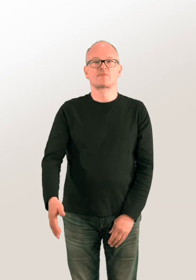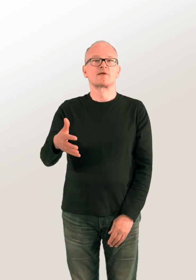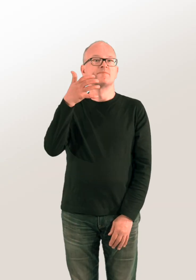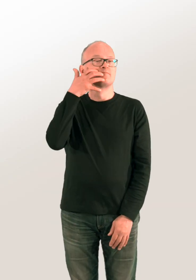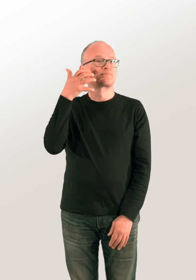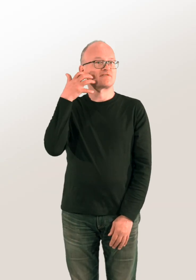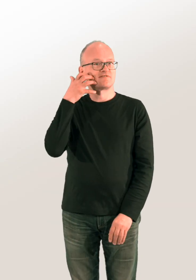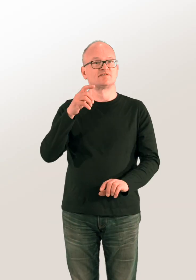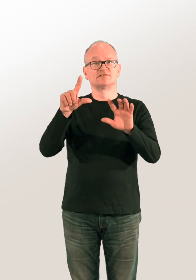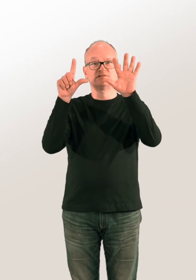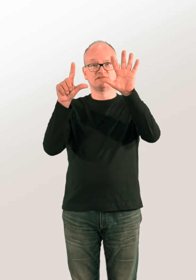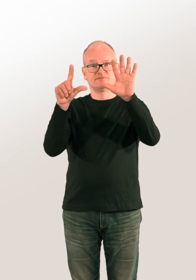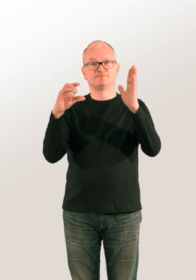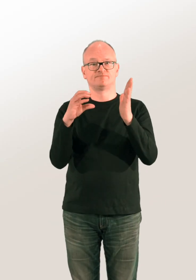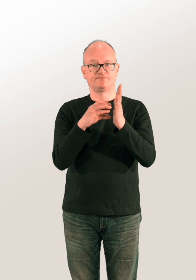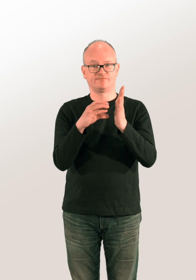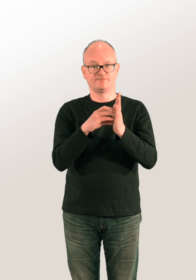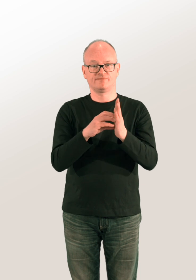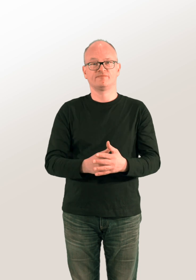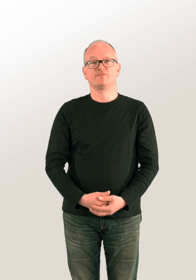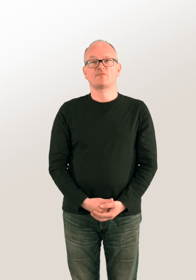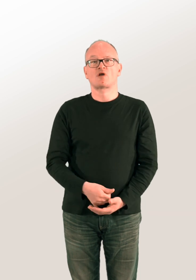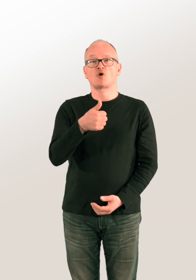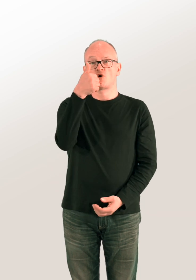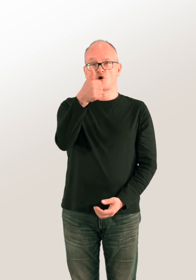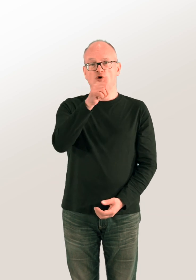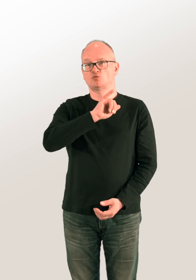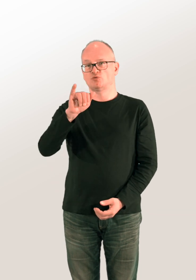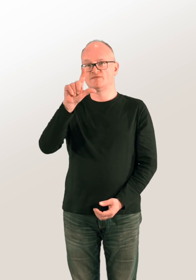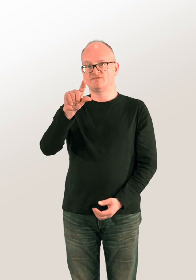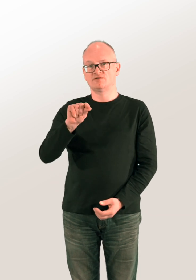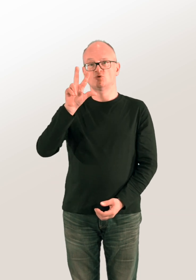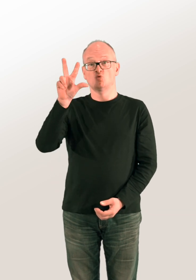Évangile de Marc, chapitre 7, versets 1 à 23